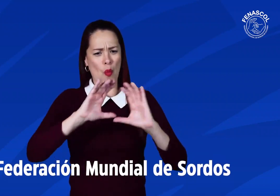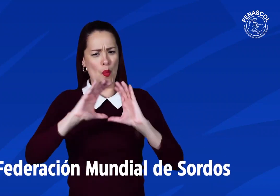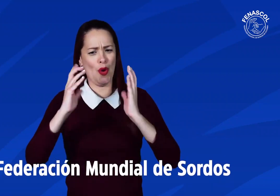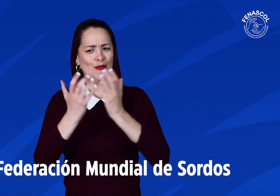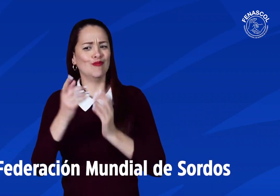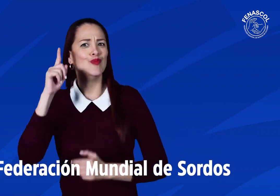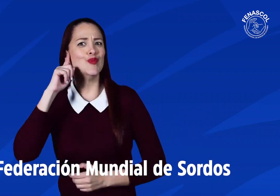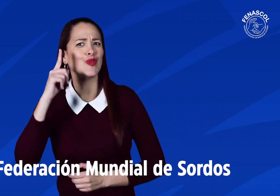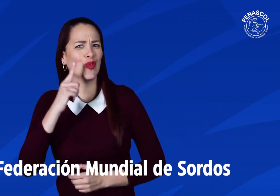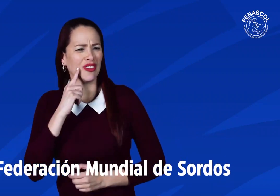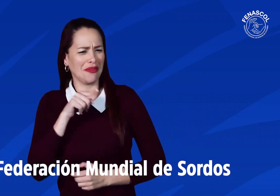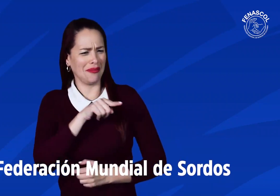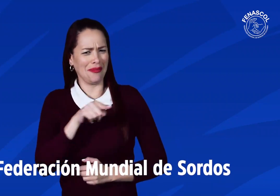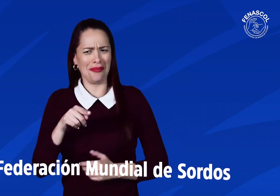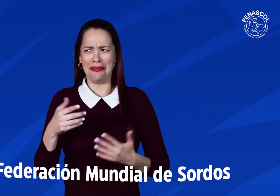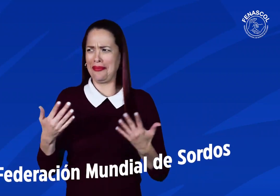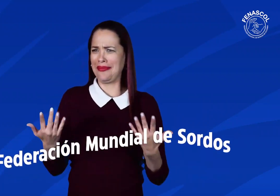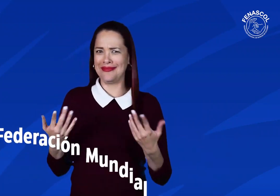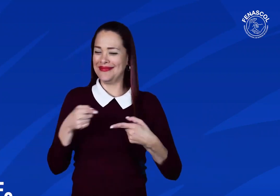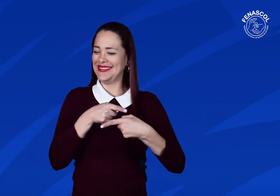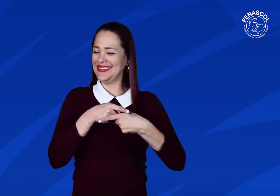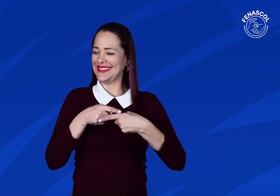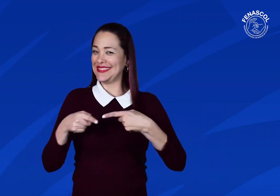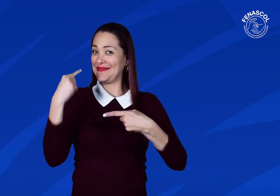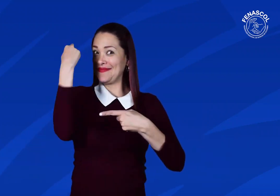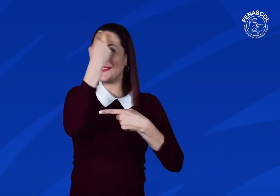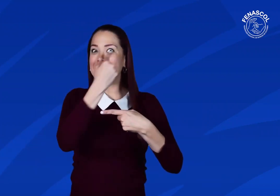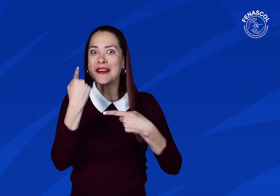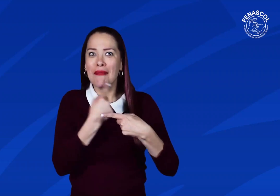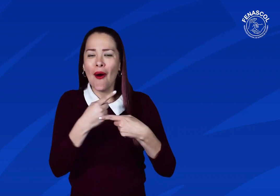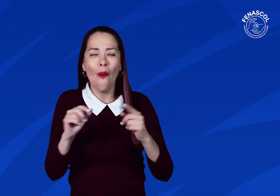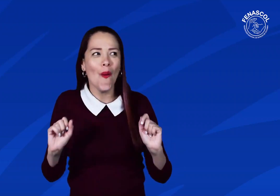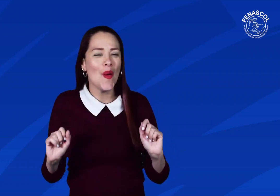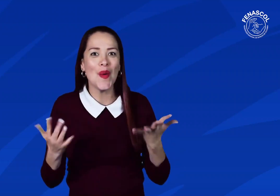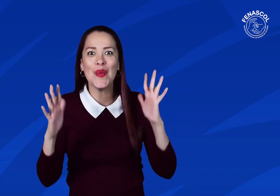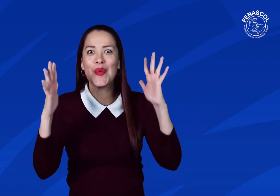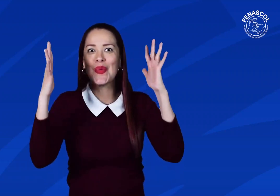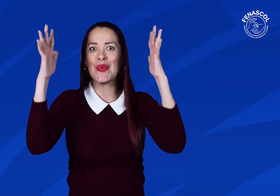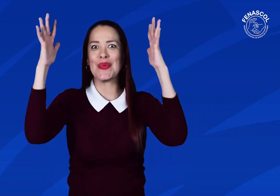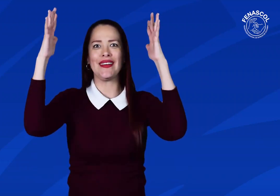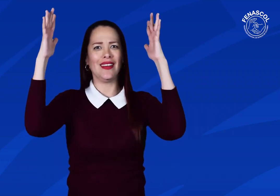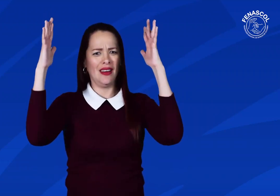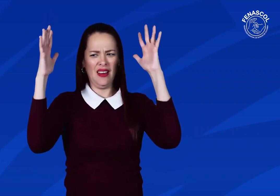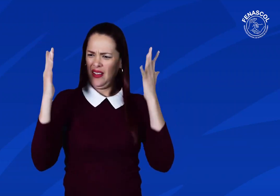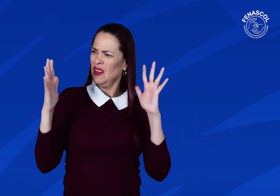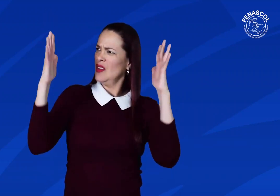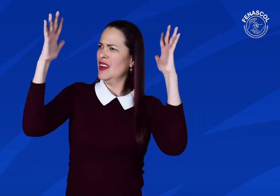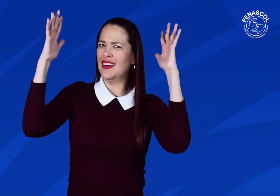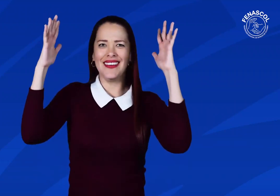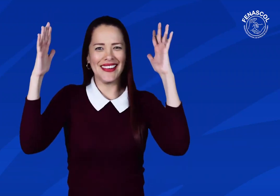La Federación Mundial de Sordos, durante una semana de septiembre, celebra a la comunidad sorda, pero que